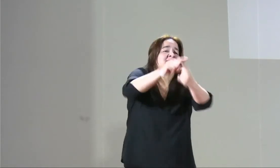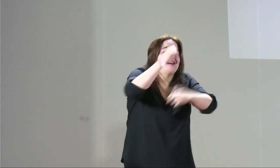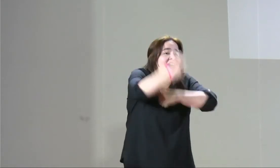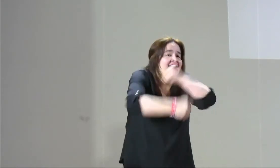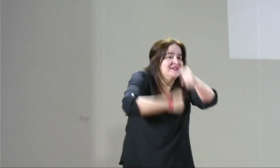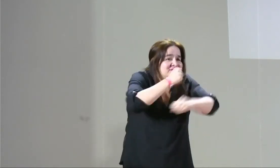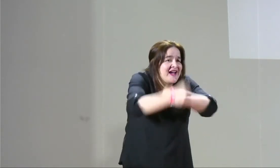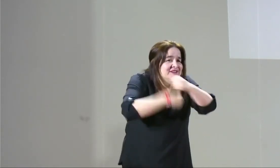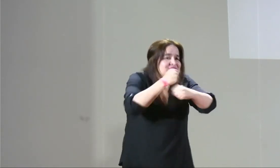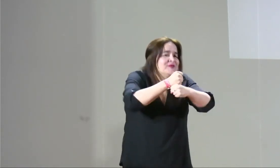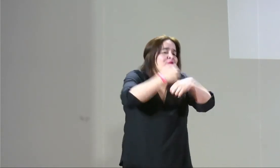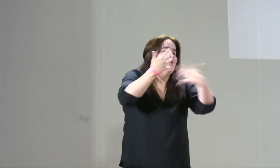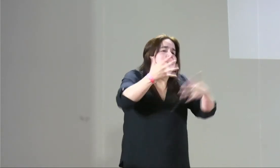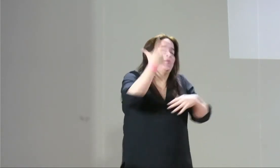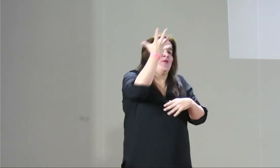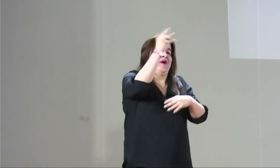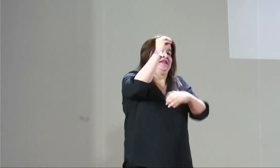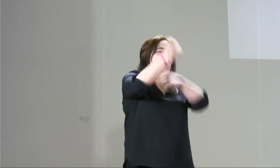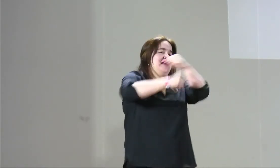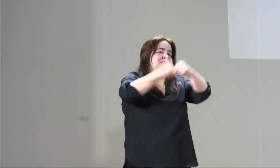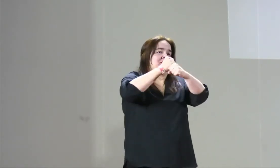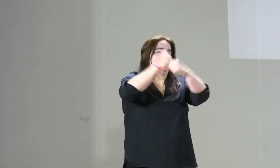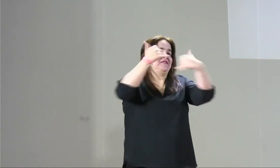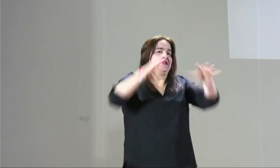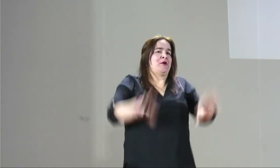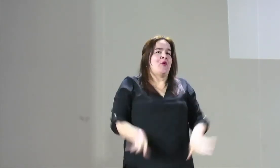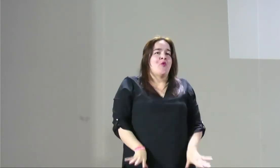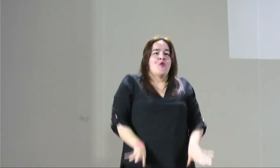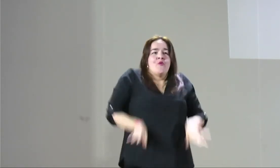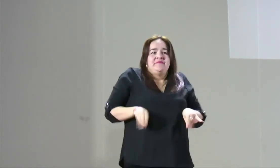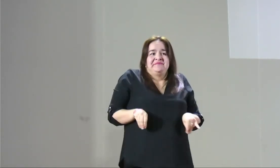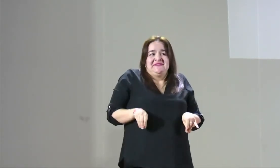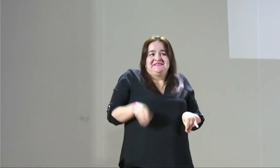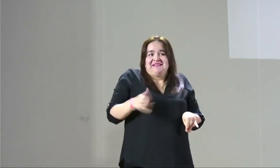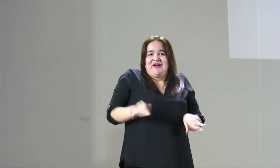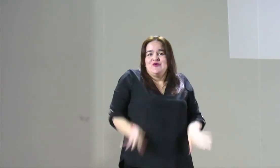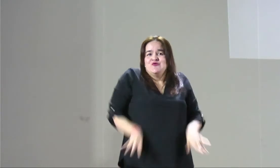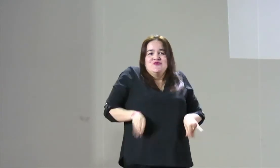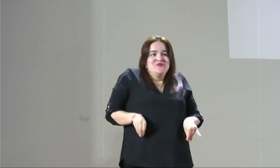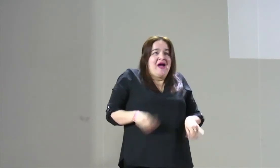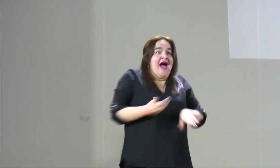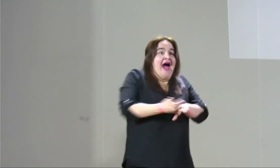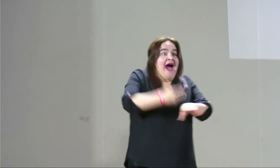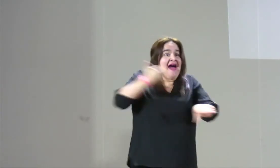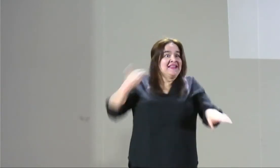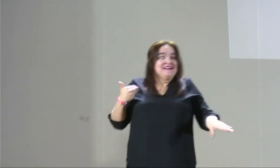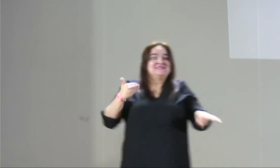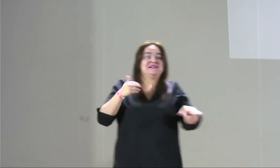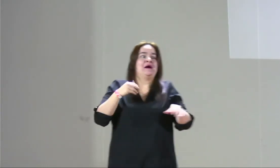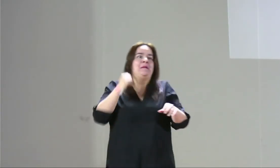parte de la mujer y va a seguir así durante toda la vida hasta llegar a un punto donde llega la menopausia.